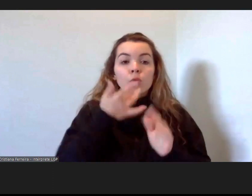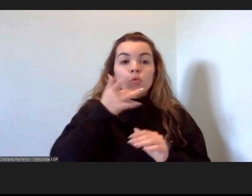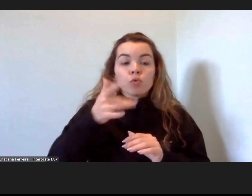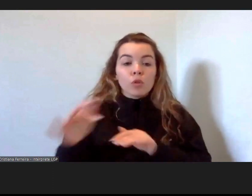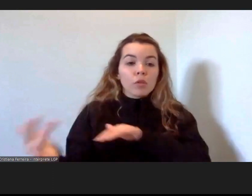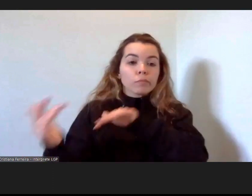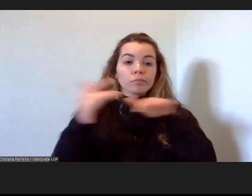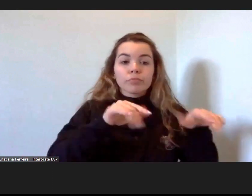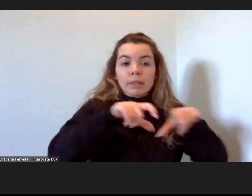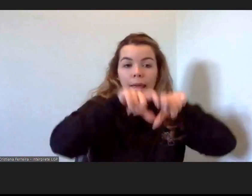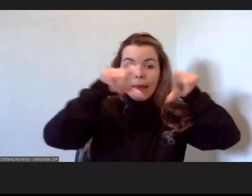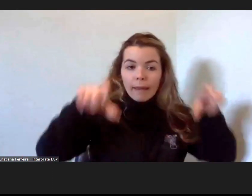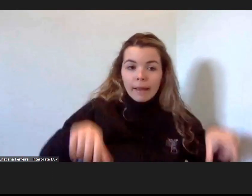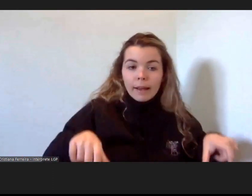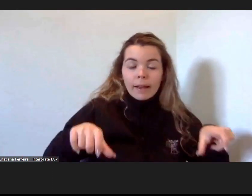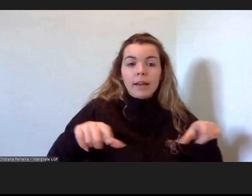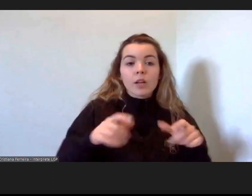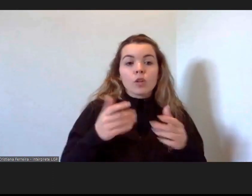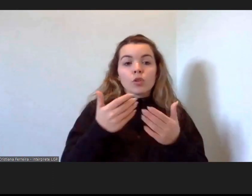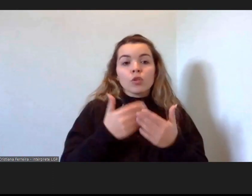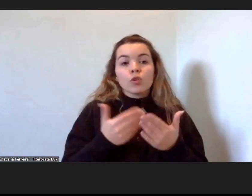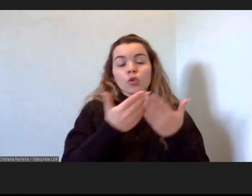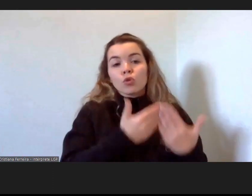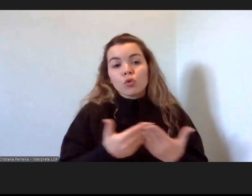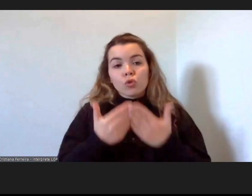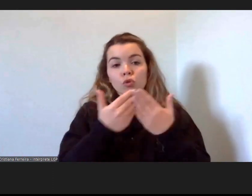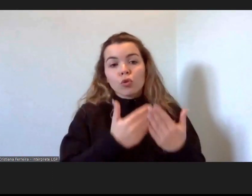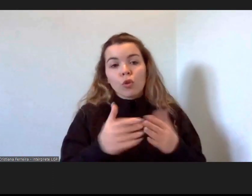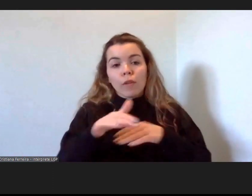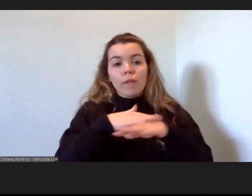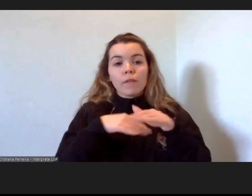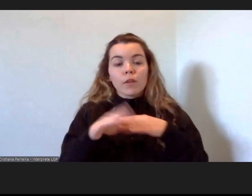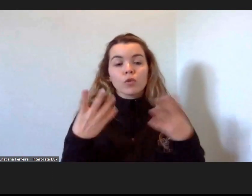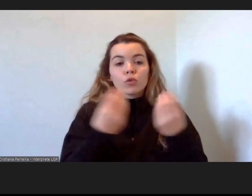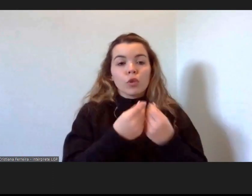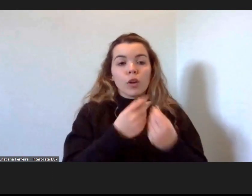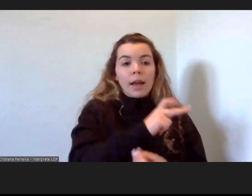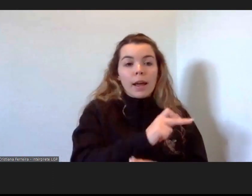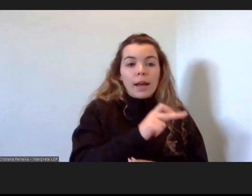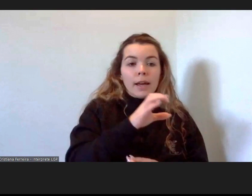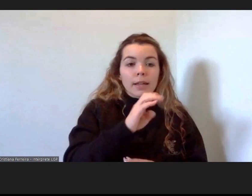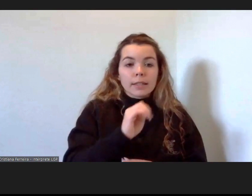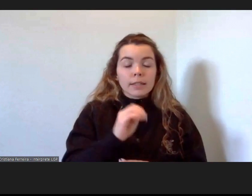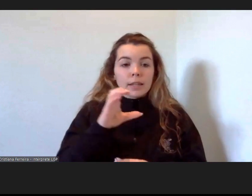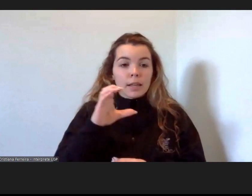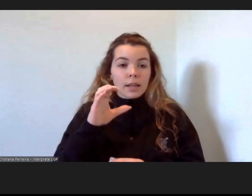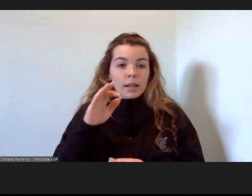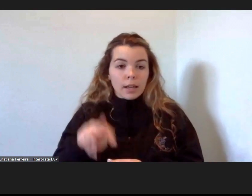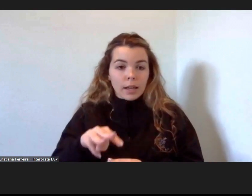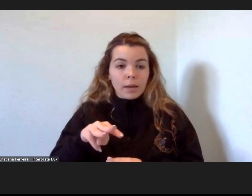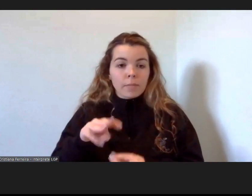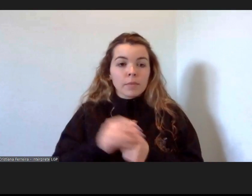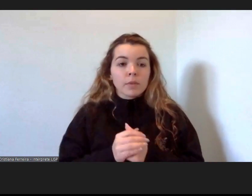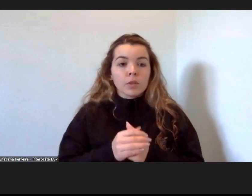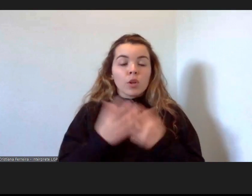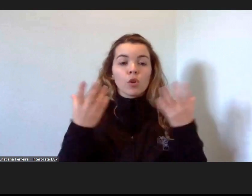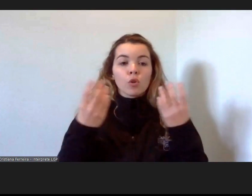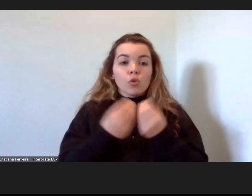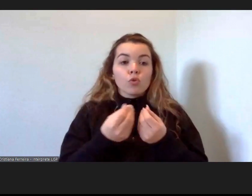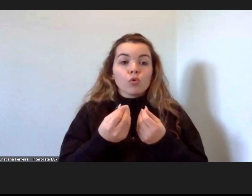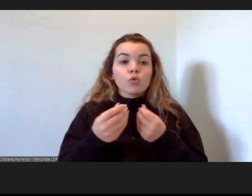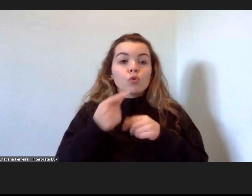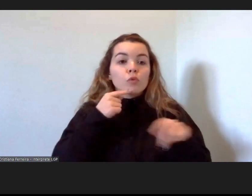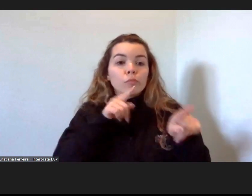Vila Nova de Gaia, num estudo feito em colaboração com o ACM, Alto Comissariado para as Migrações, que gera políticas de imigração a nível